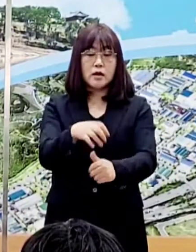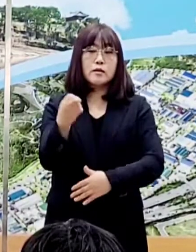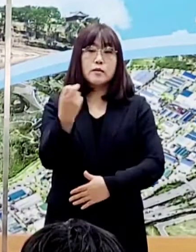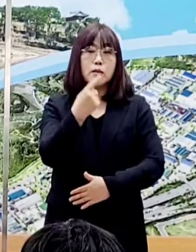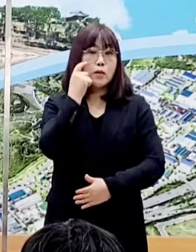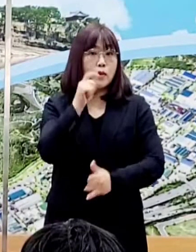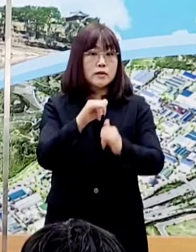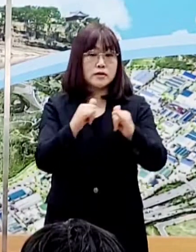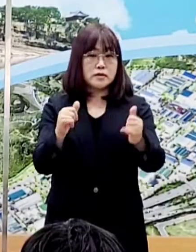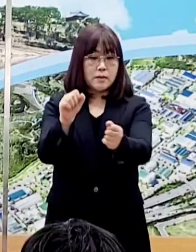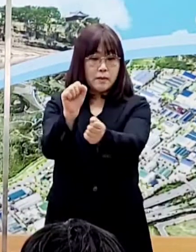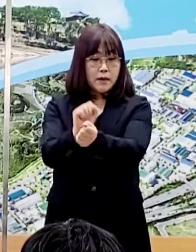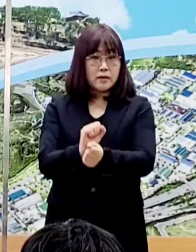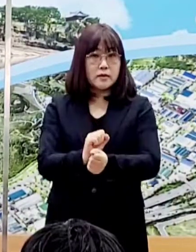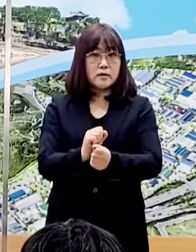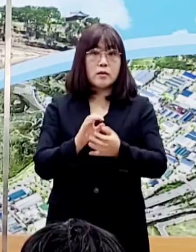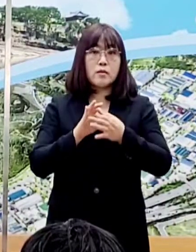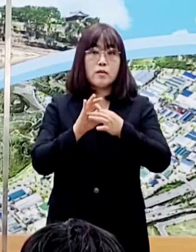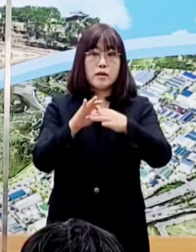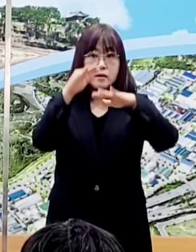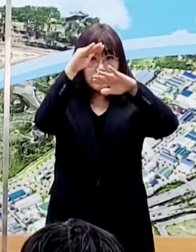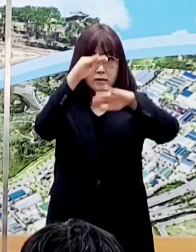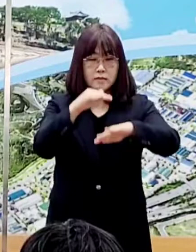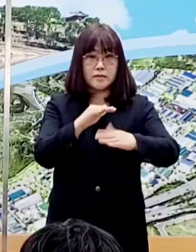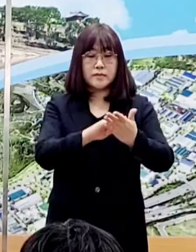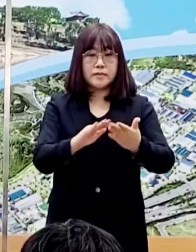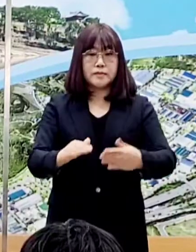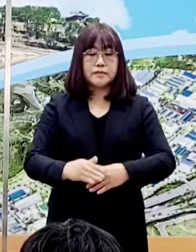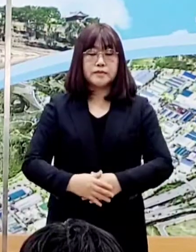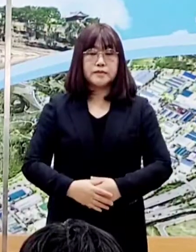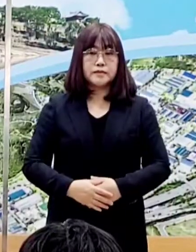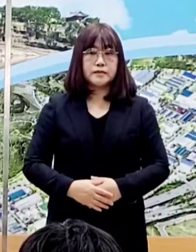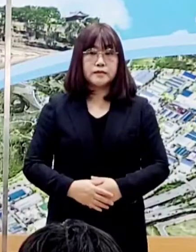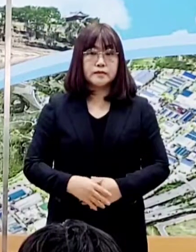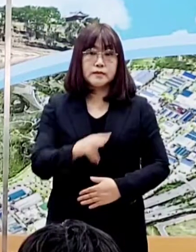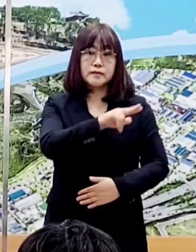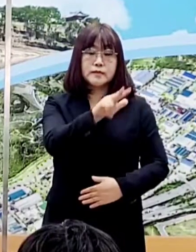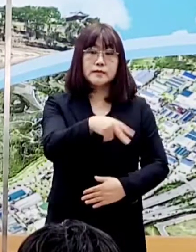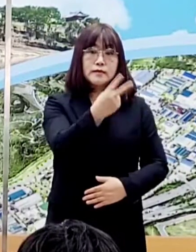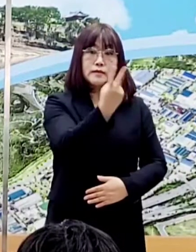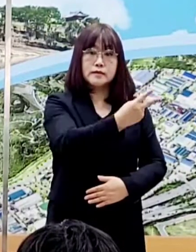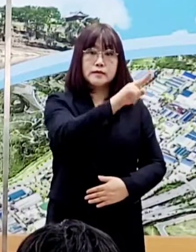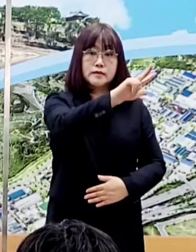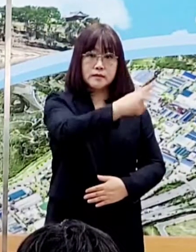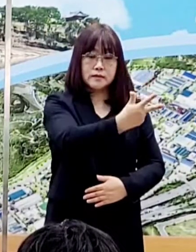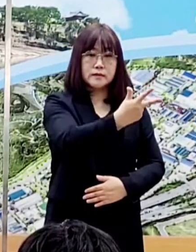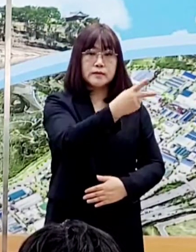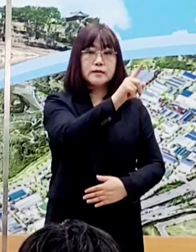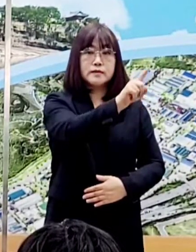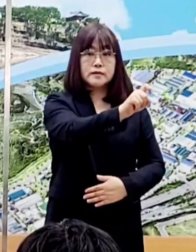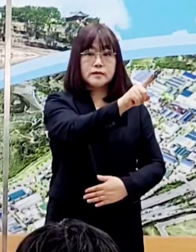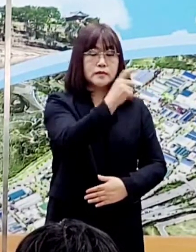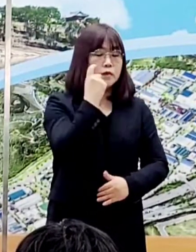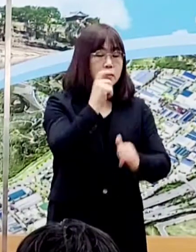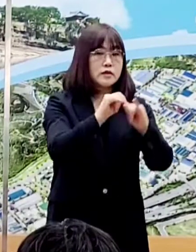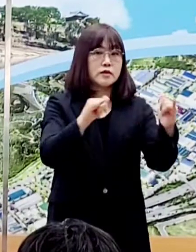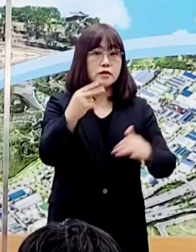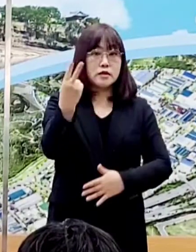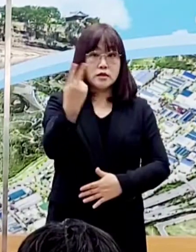확진자의 접촉자 관련 검사 진행 과정이 되겠습니다. 진주 2711번 확진자는